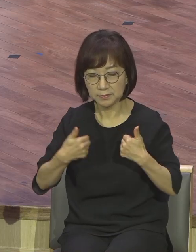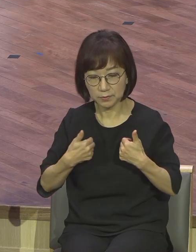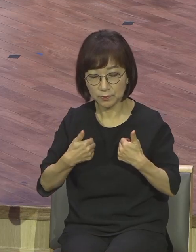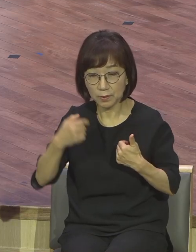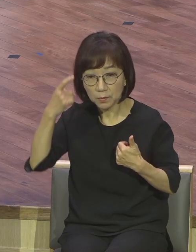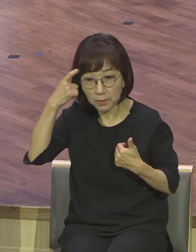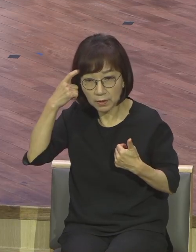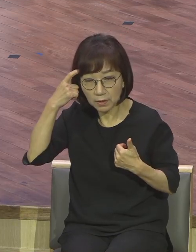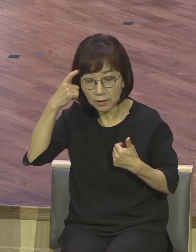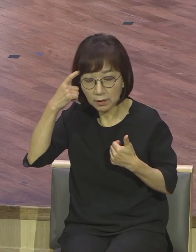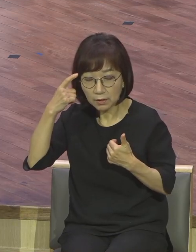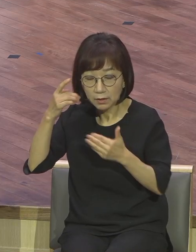생각지도 못해